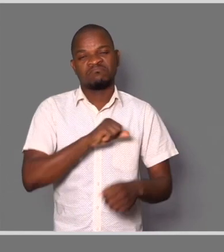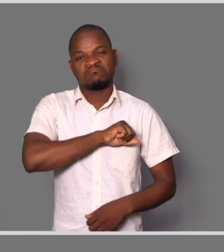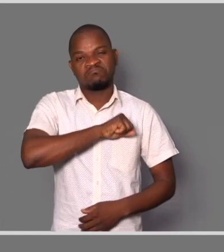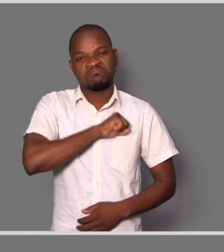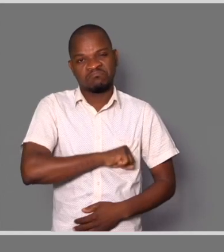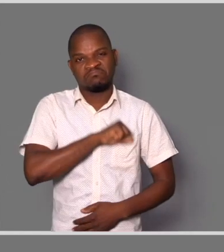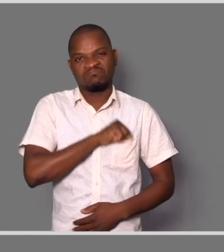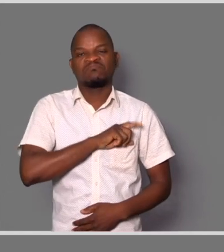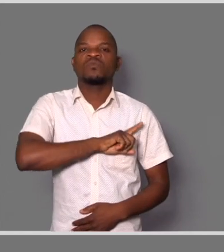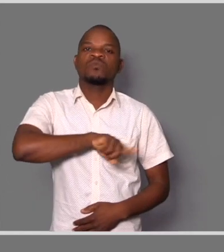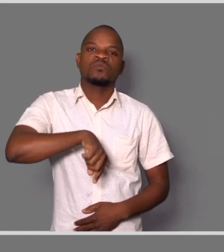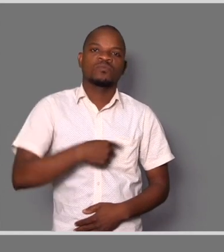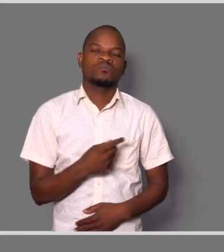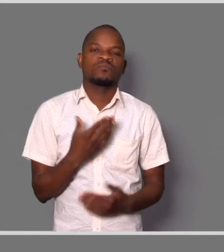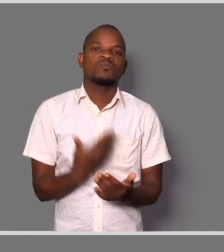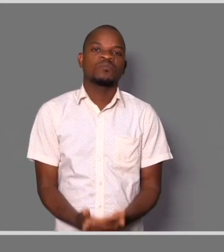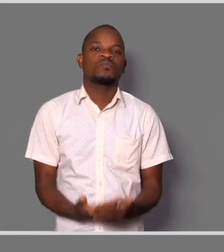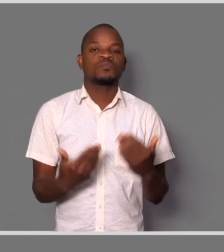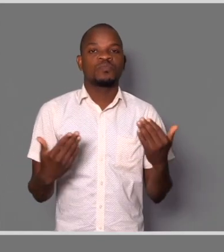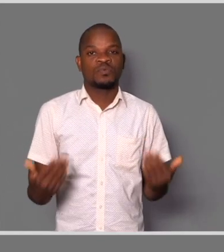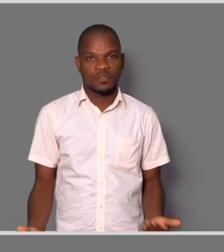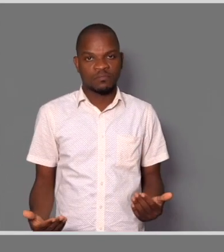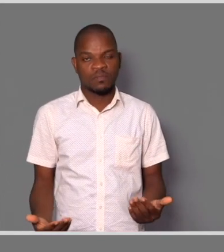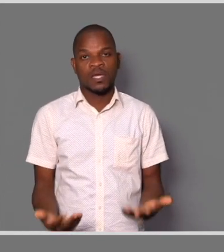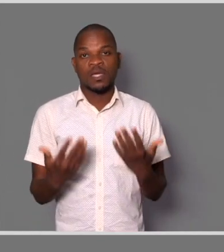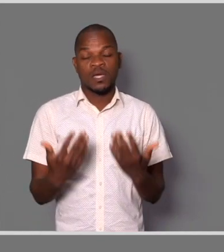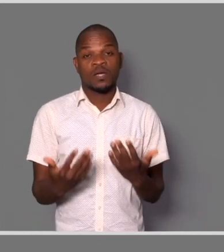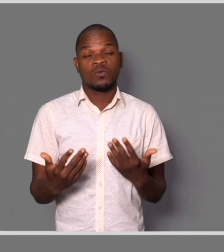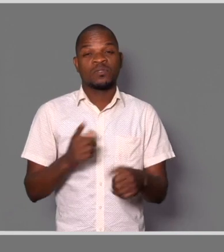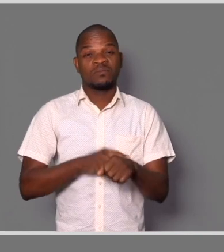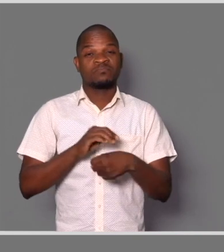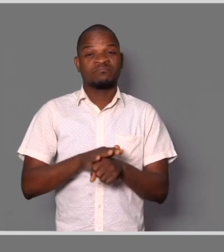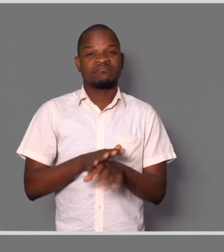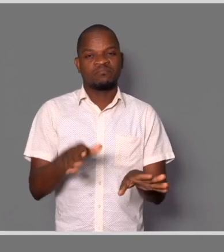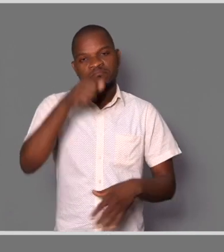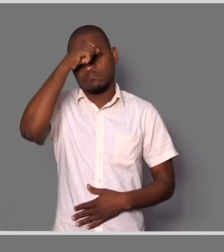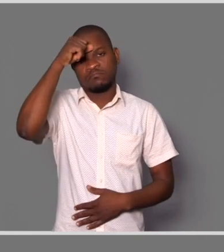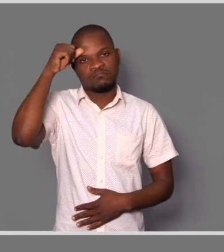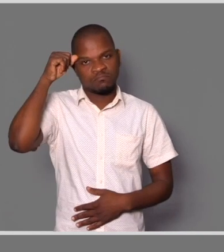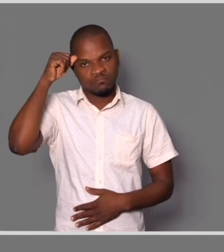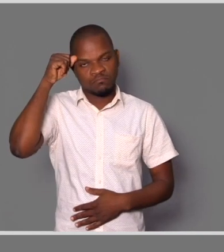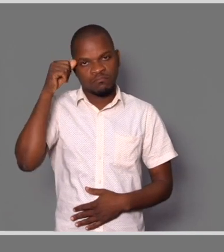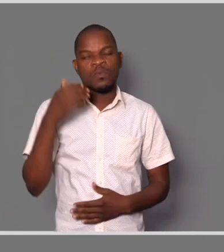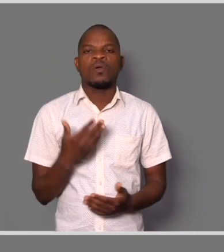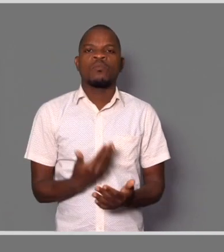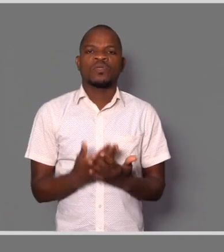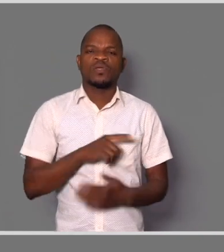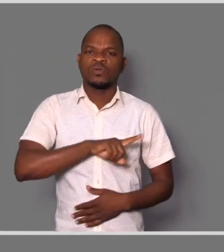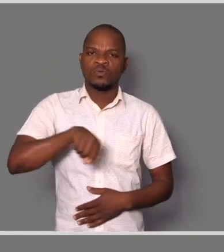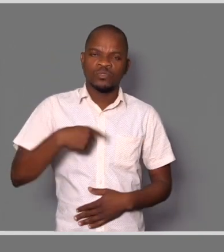dias, mas temos que aguentar, temos que aguentar porque, pá, esse momento está muito difícil. Quando